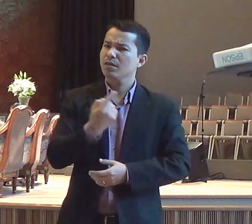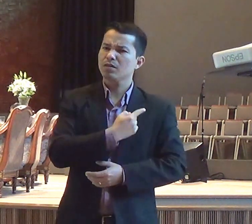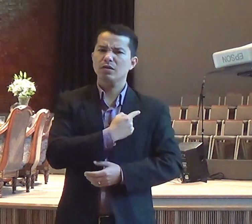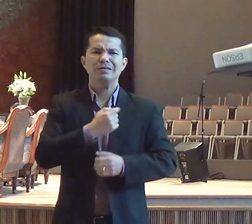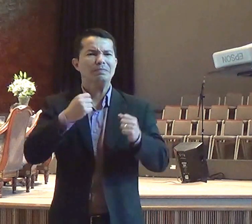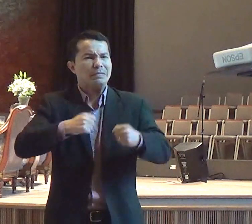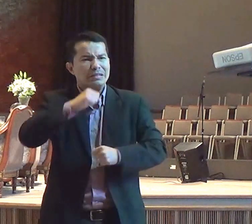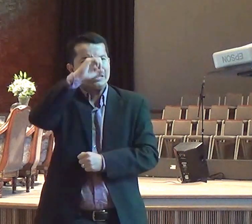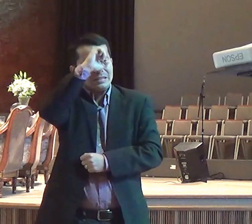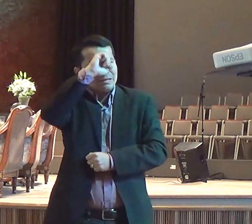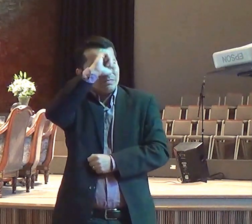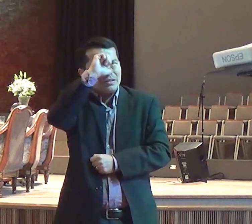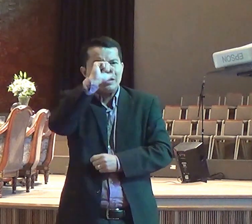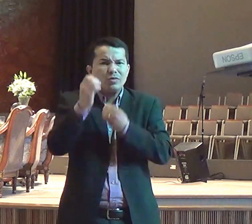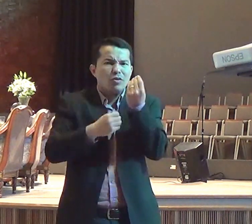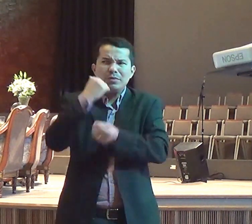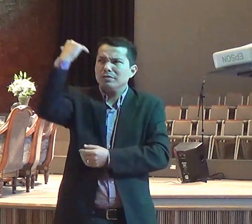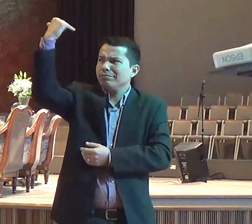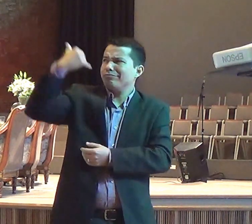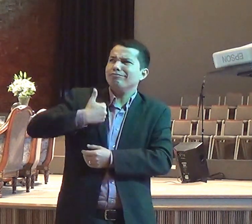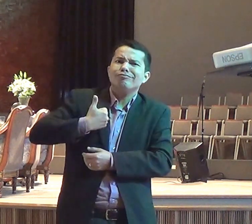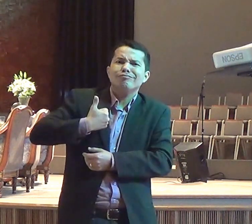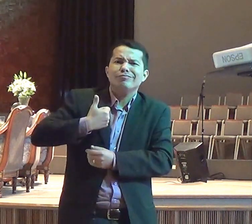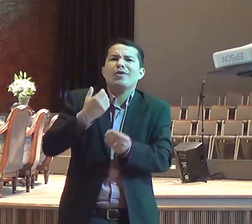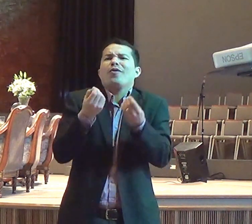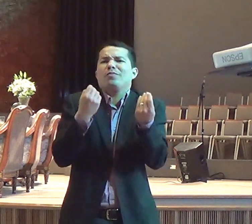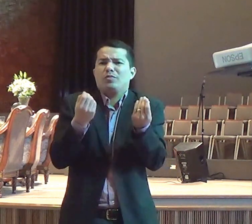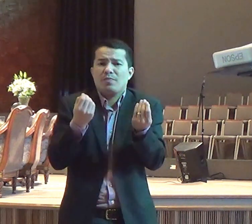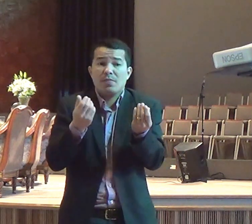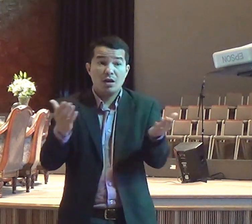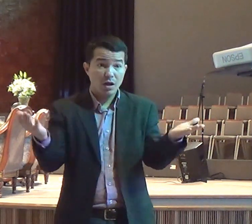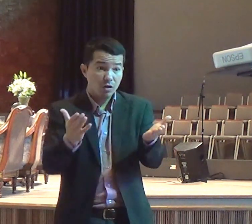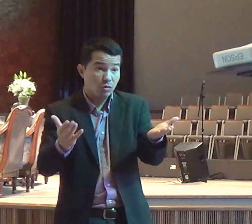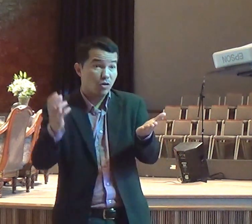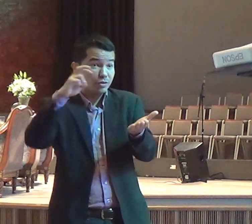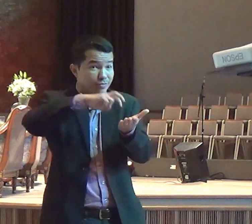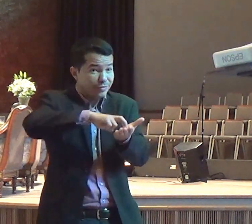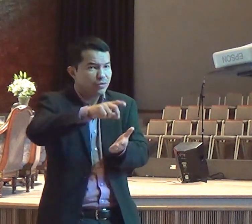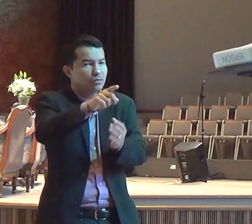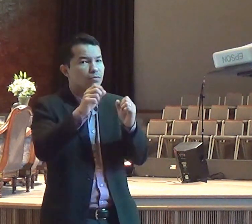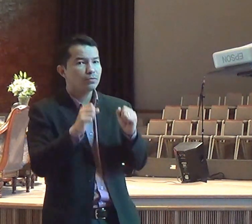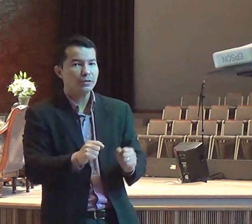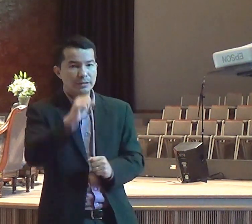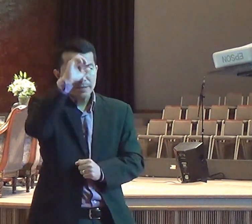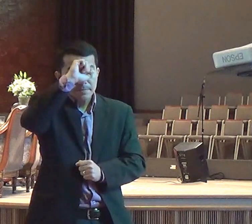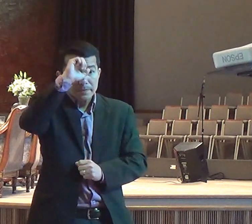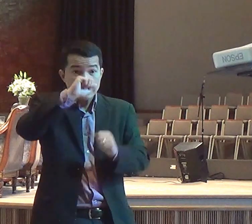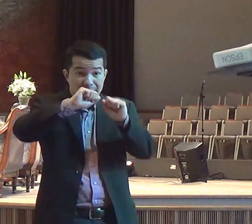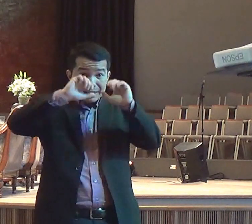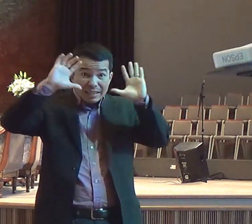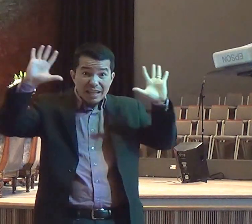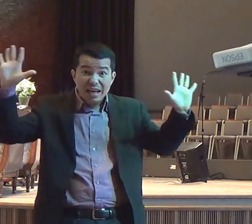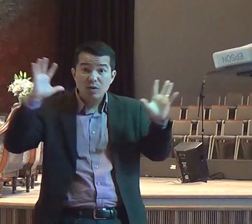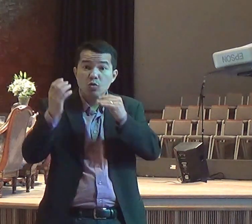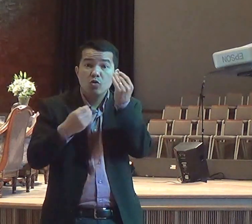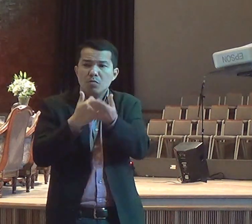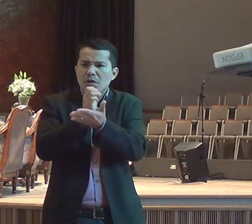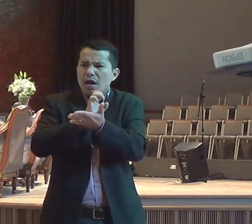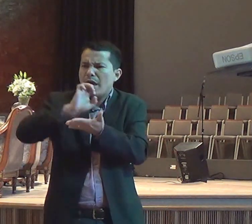duas mensagens. Agora de manhã, a primeira mensagem vai ser o que impede a gente de conhecer, perceber,